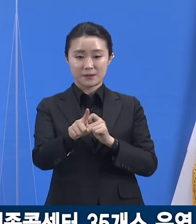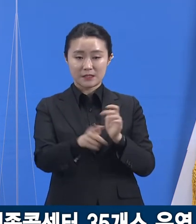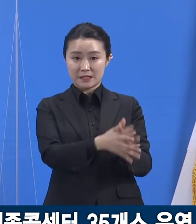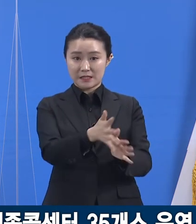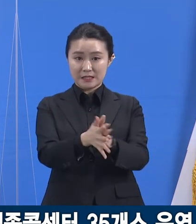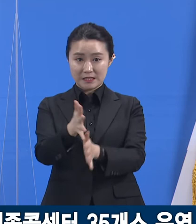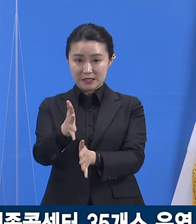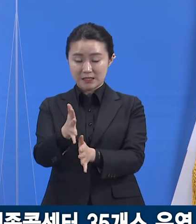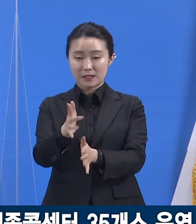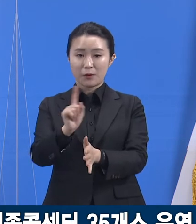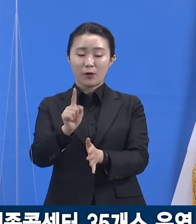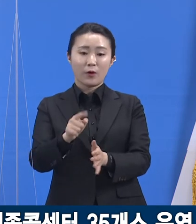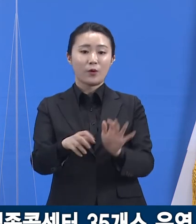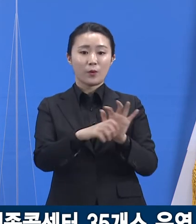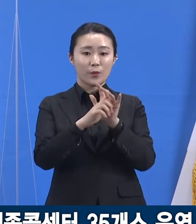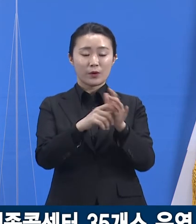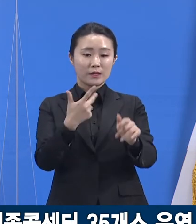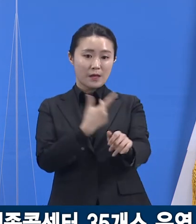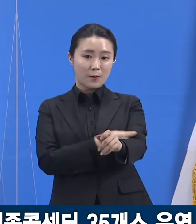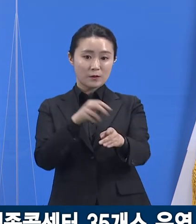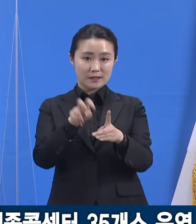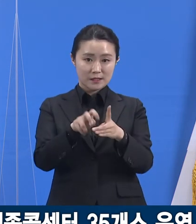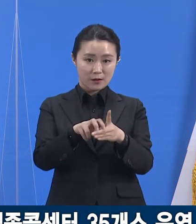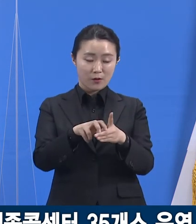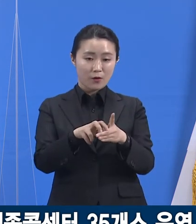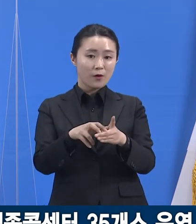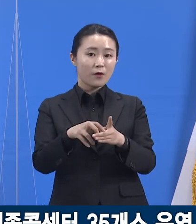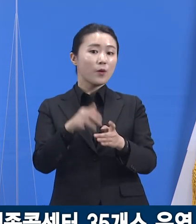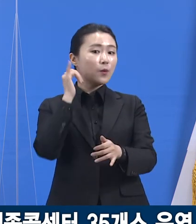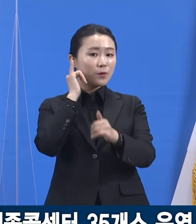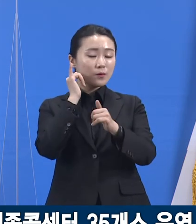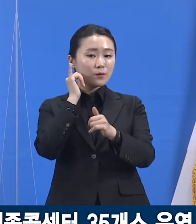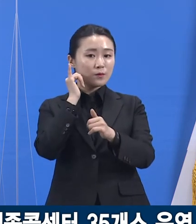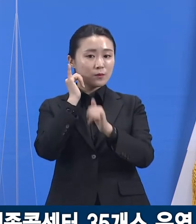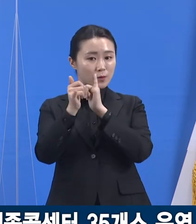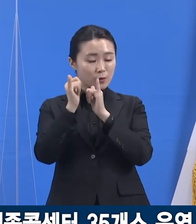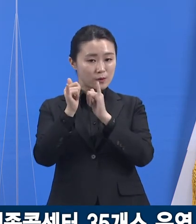콜센터 35개소가 설치되어 운영하고 있습니다.